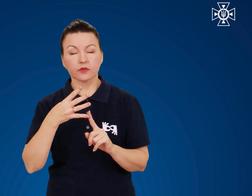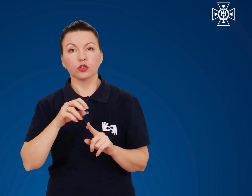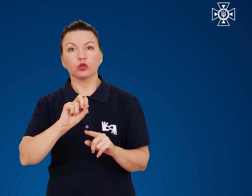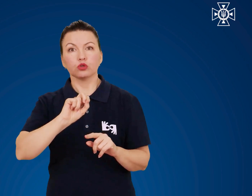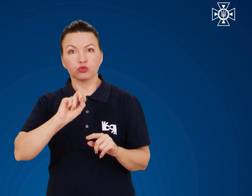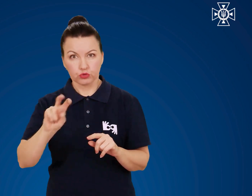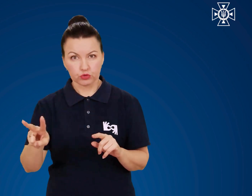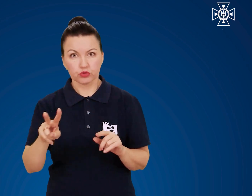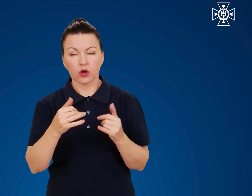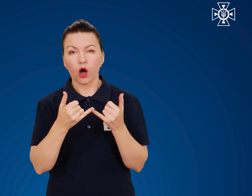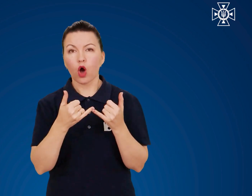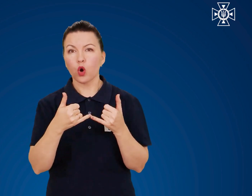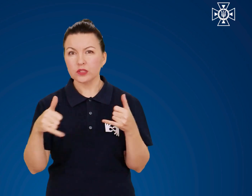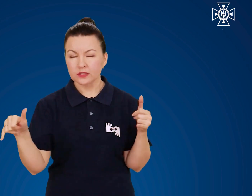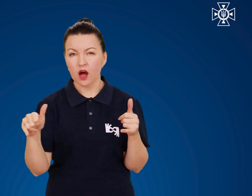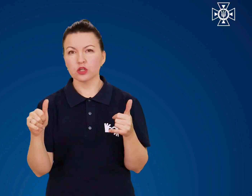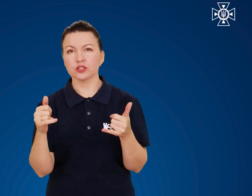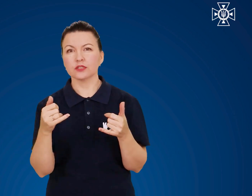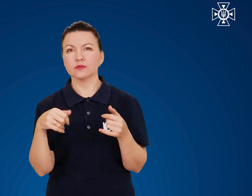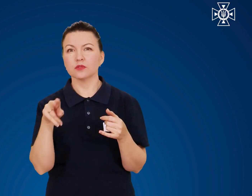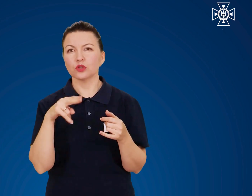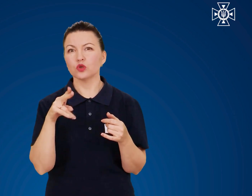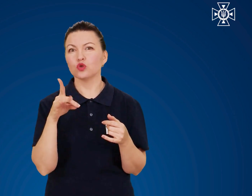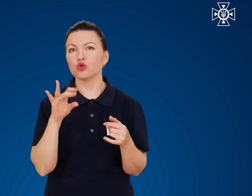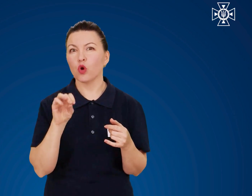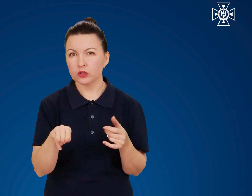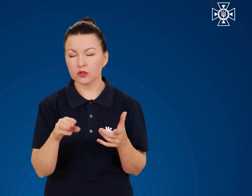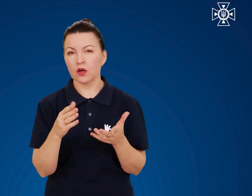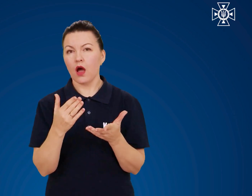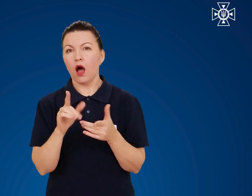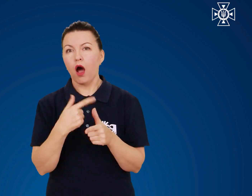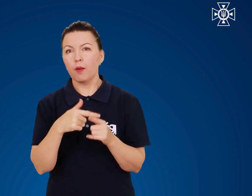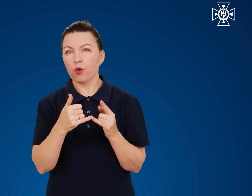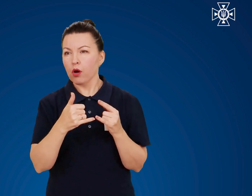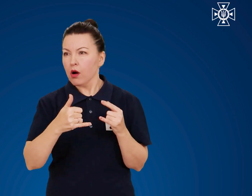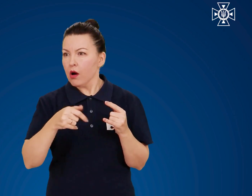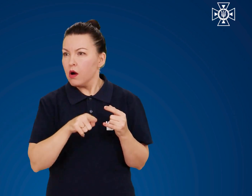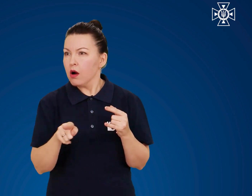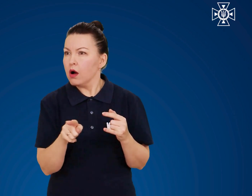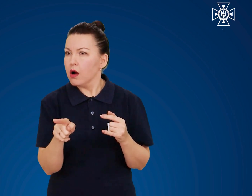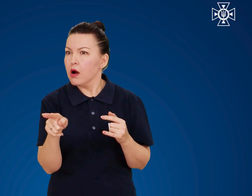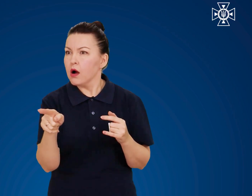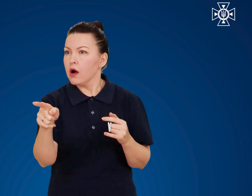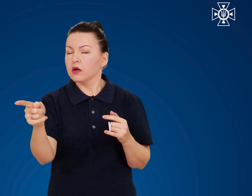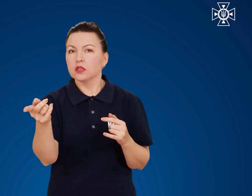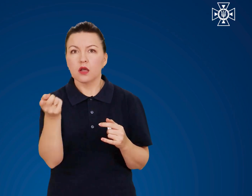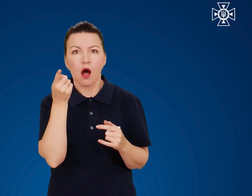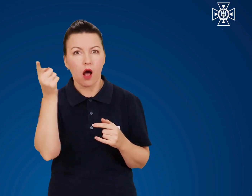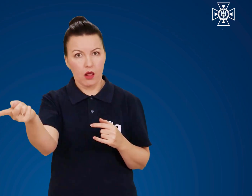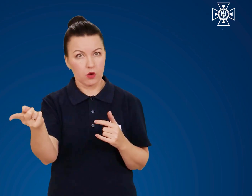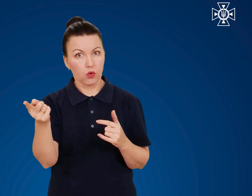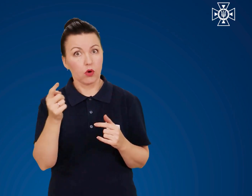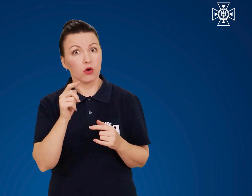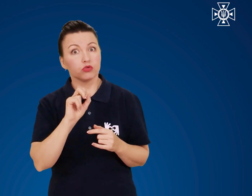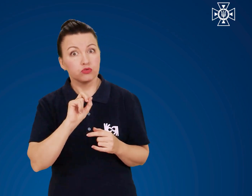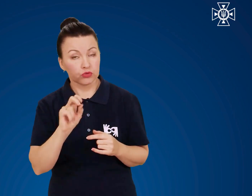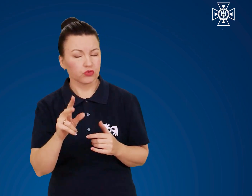Наявність розтяжки дротів або дротів, що тягнуться від механізму на велику відстань.